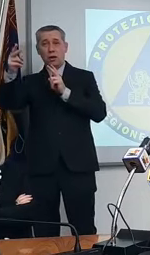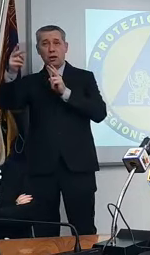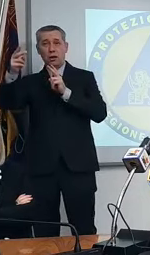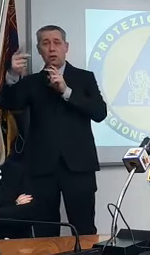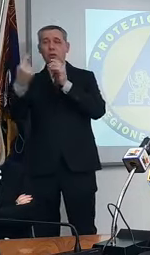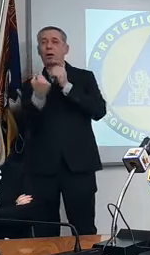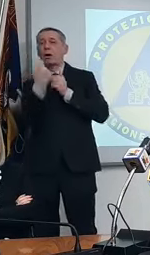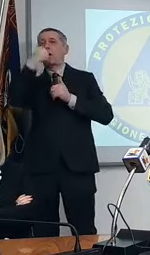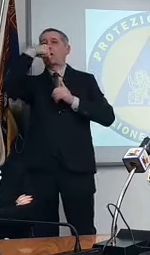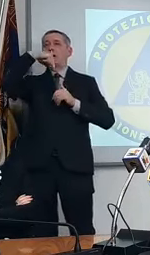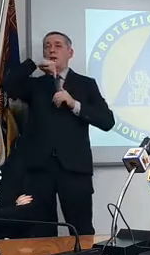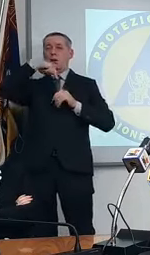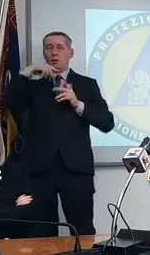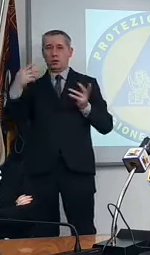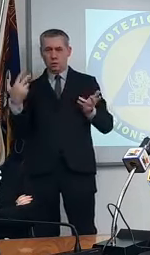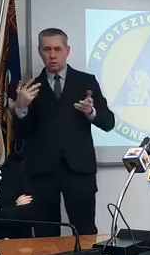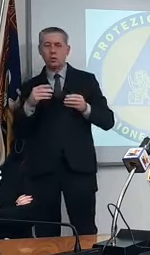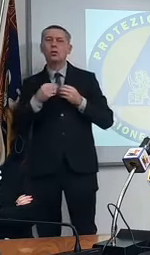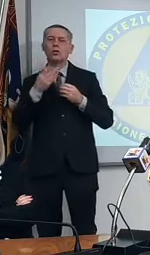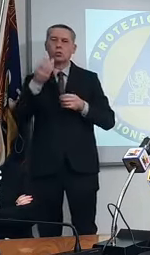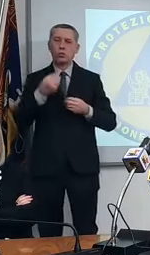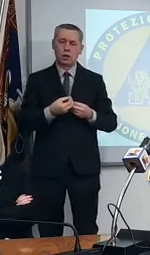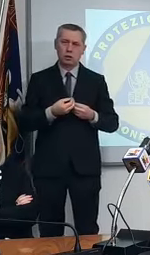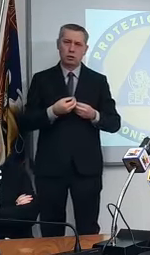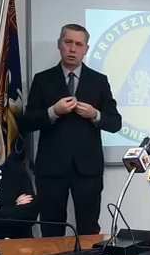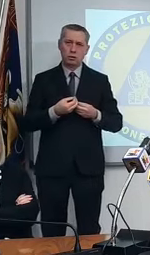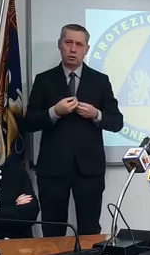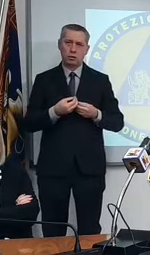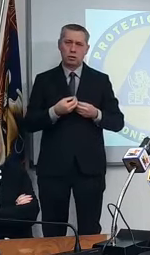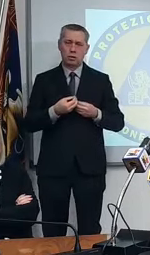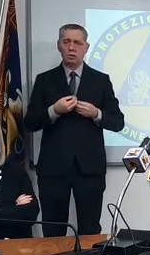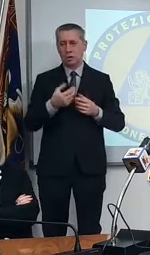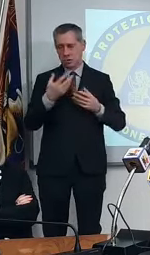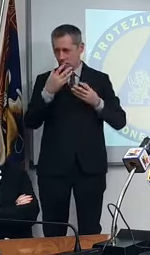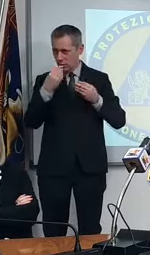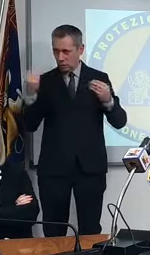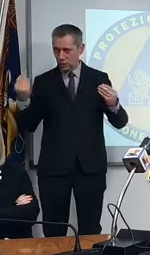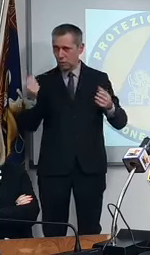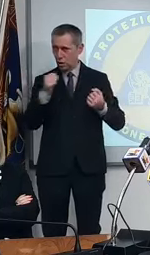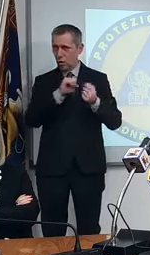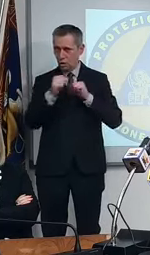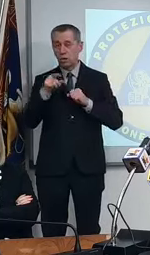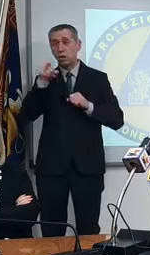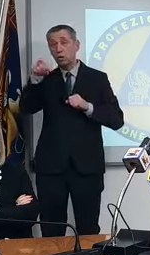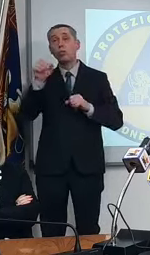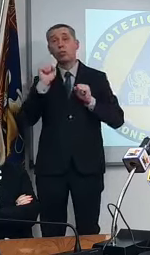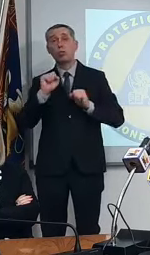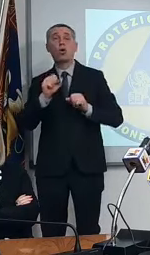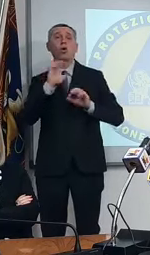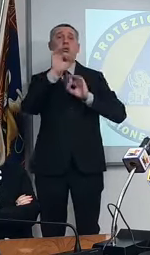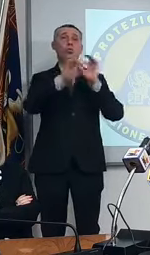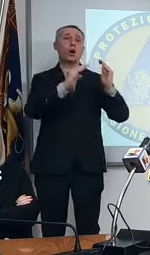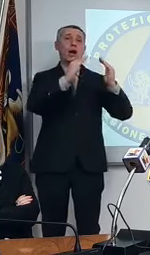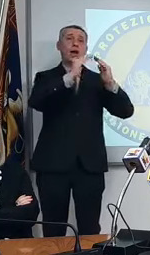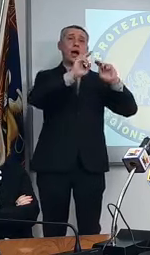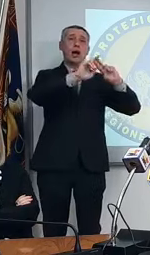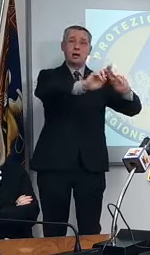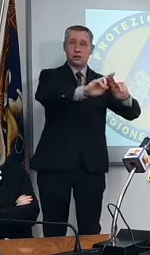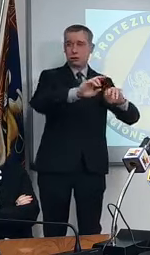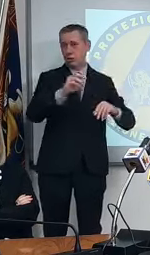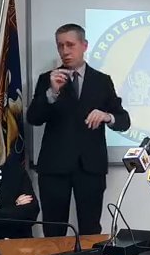lo vedete il bollettino tutti i giorni e non è sufficiente dire che potevano essere curati a casa perché purtroppo non è così